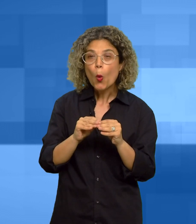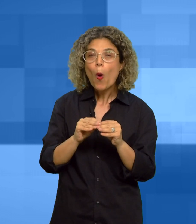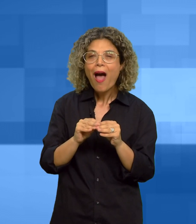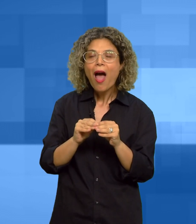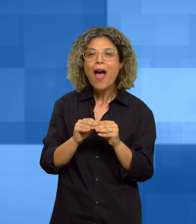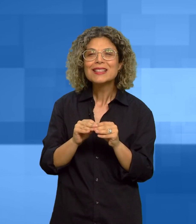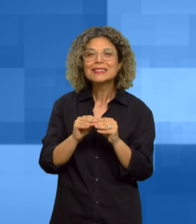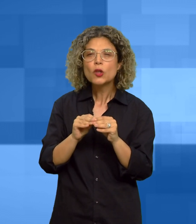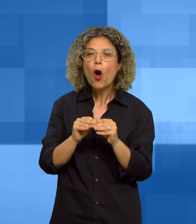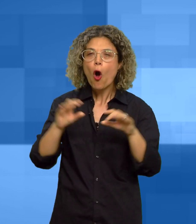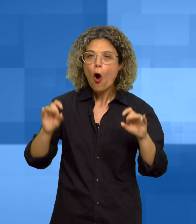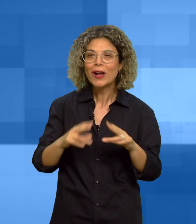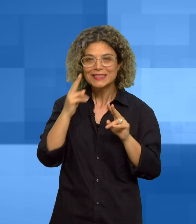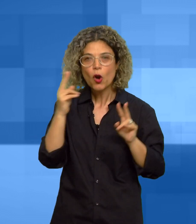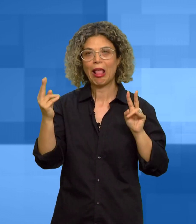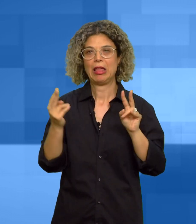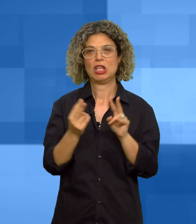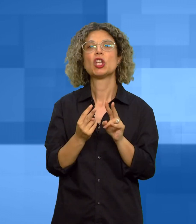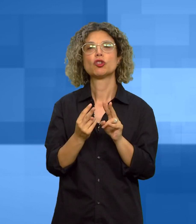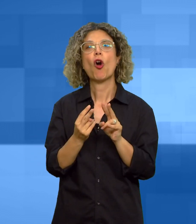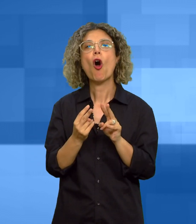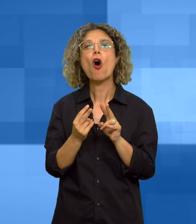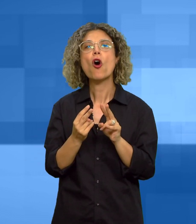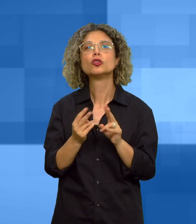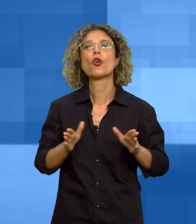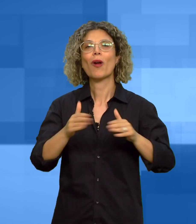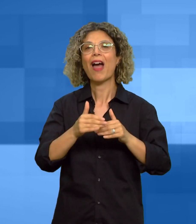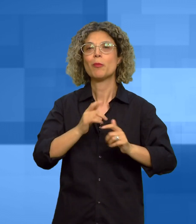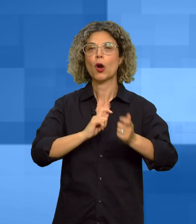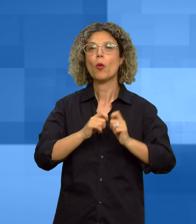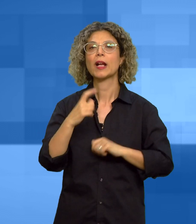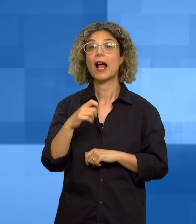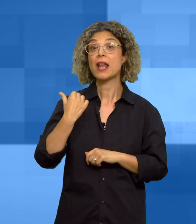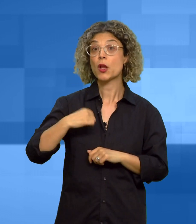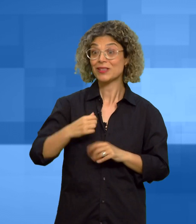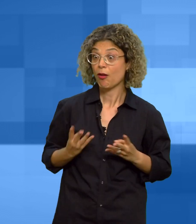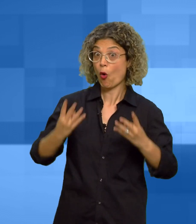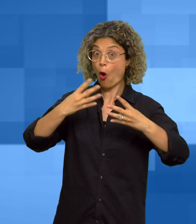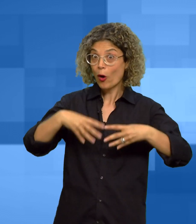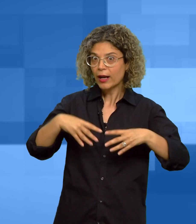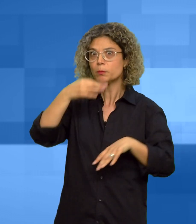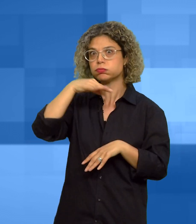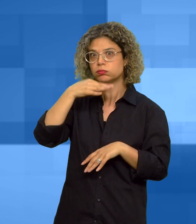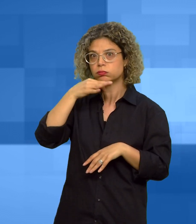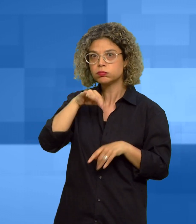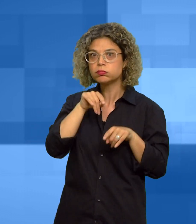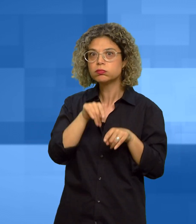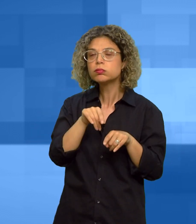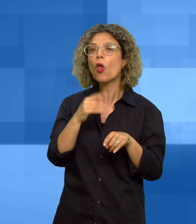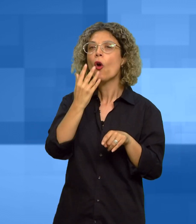emerso nel corso dell'incontro organizzato dalla Camera di Commercio di Cagliari-Oristano per